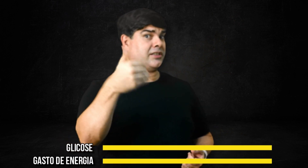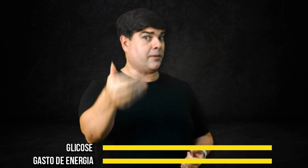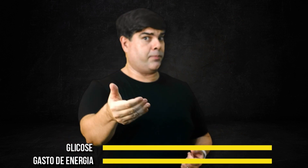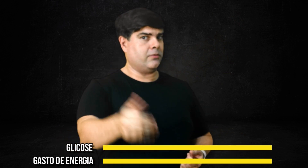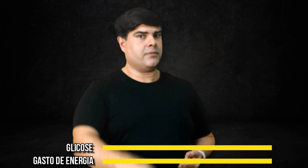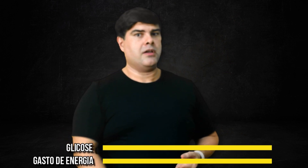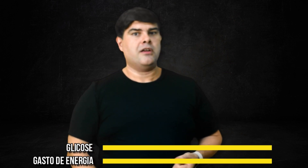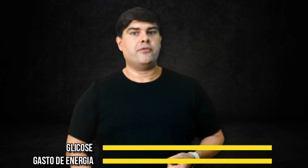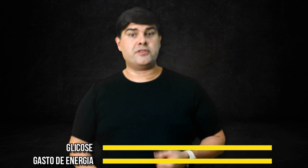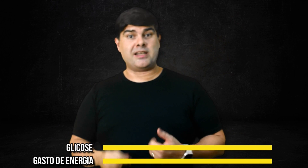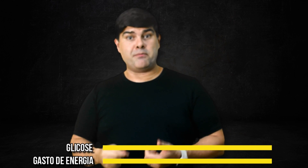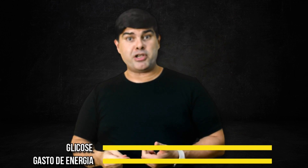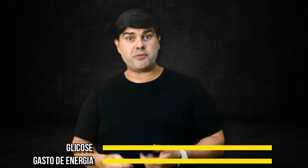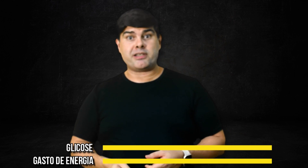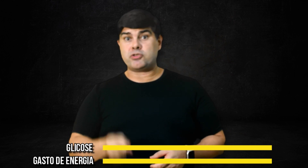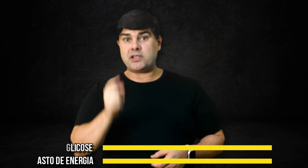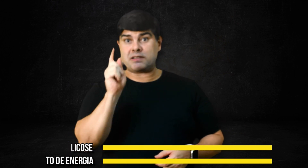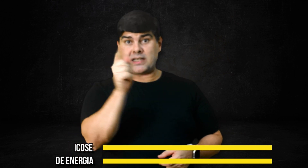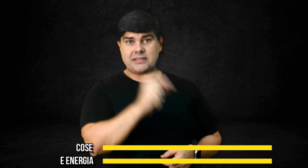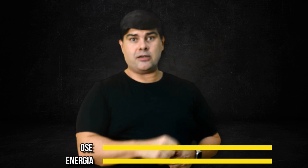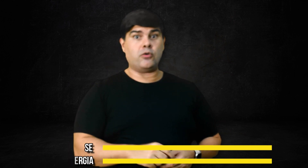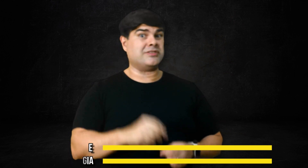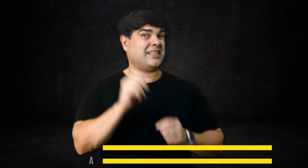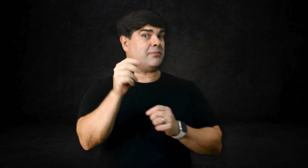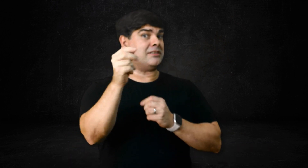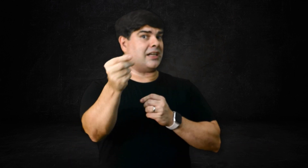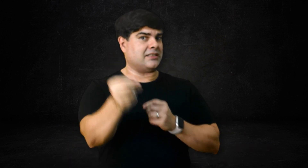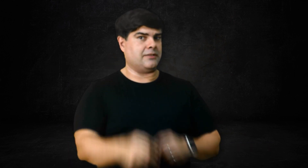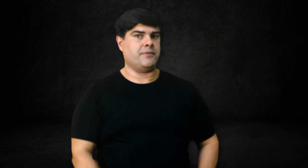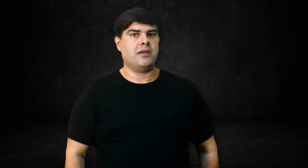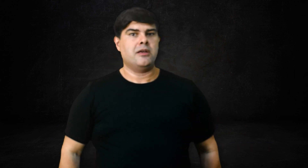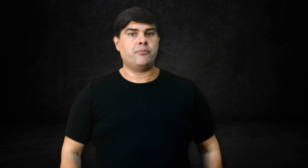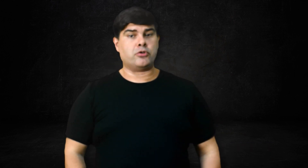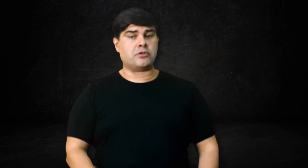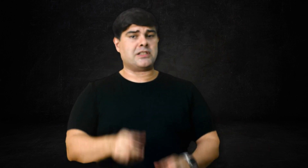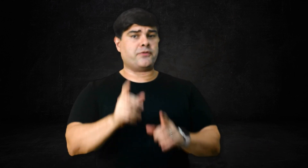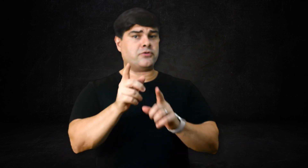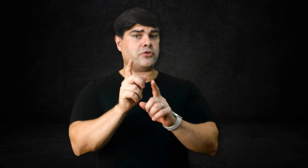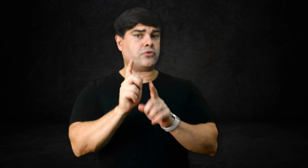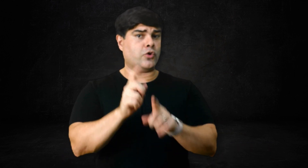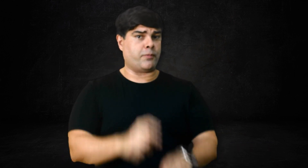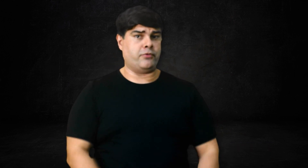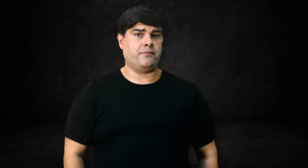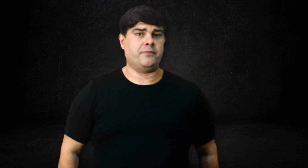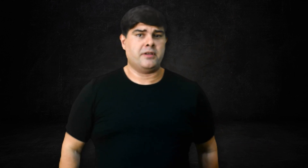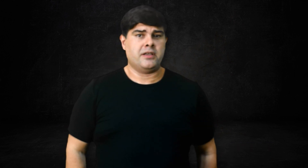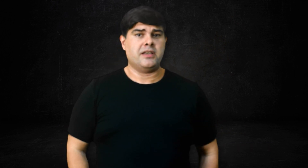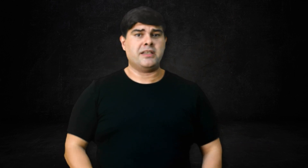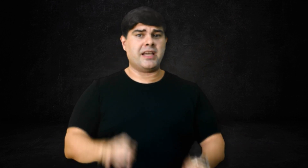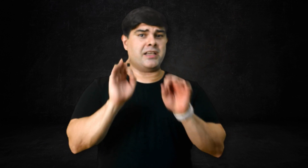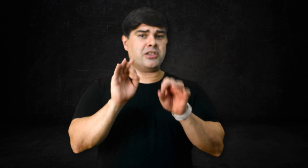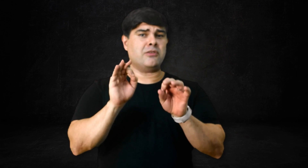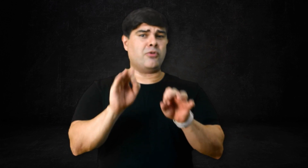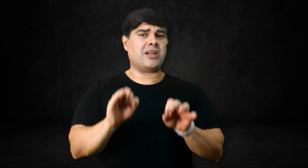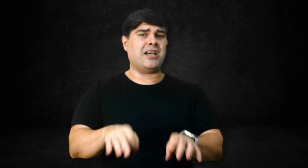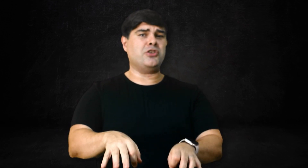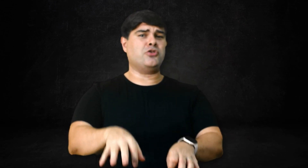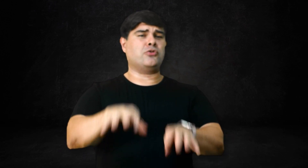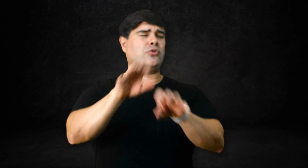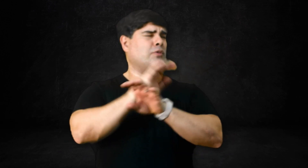tempo fosse a mesma que é utilizada ou demandada por todas as funções do corpo. E é aí que mora a raiz de todo